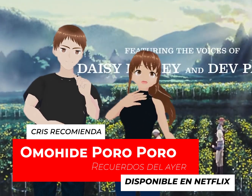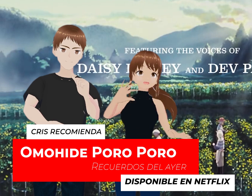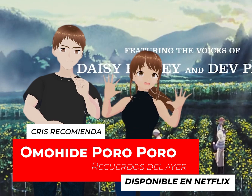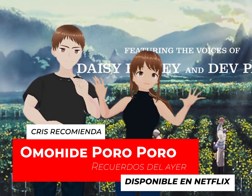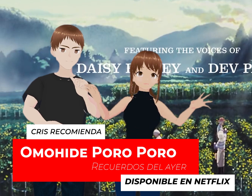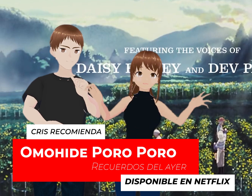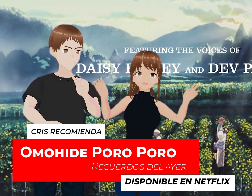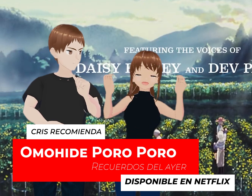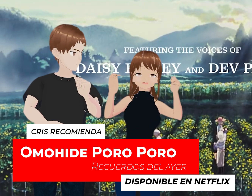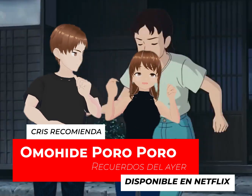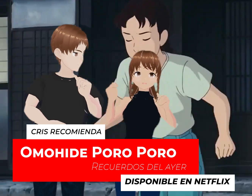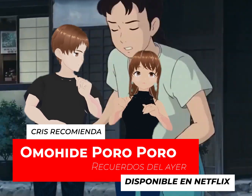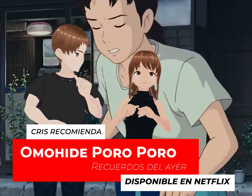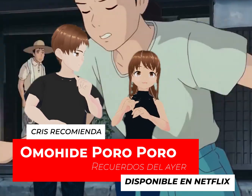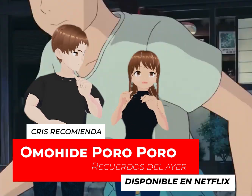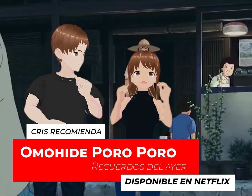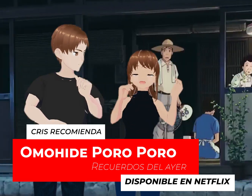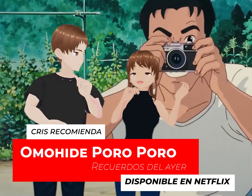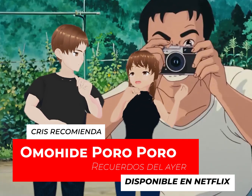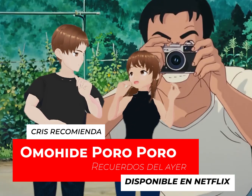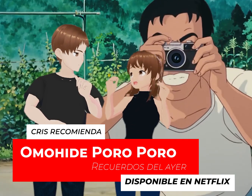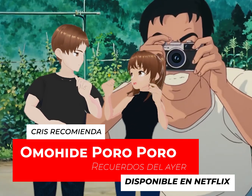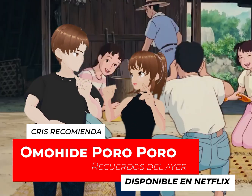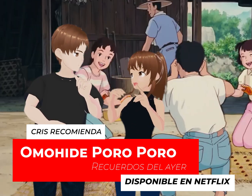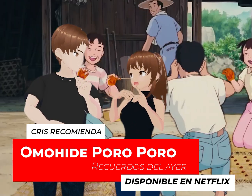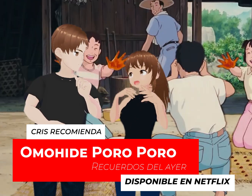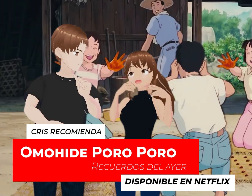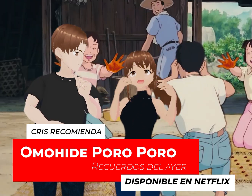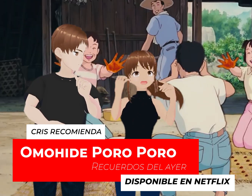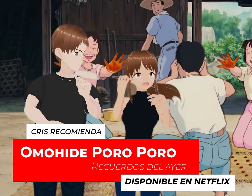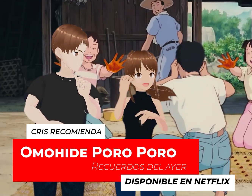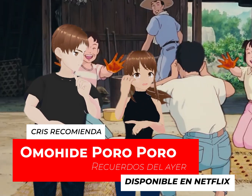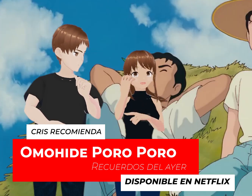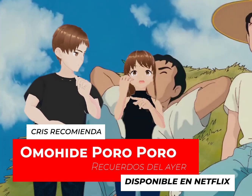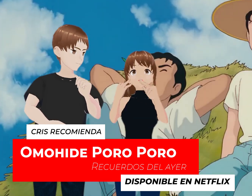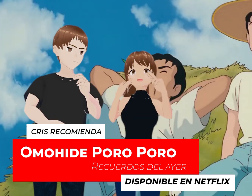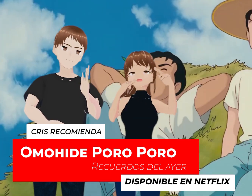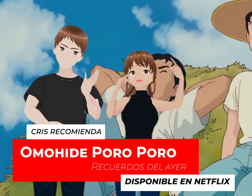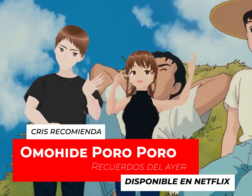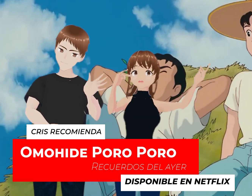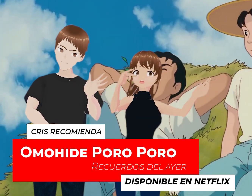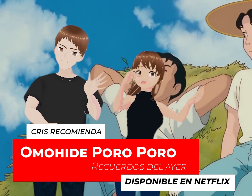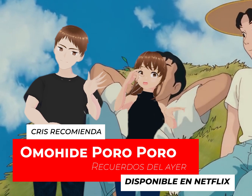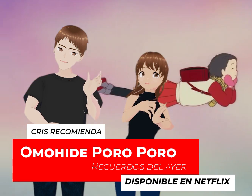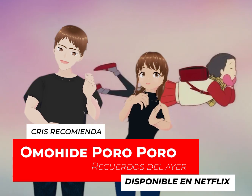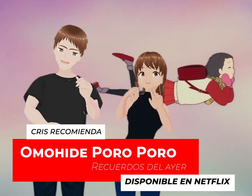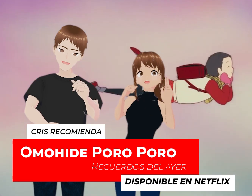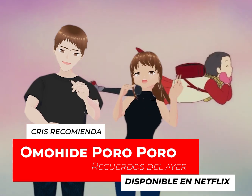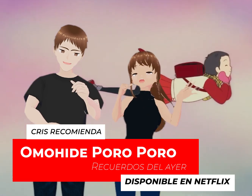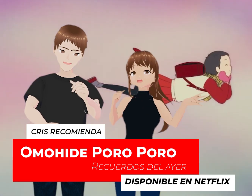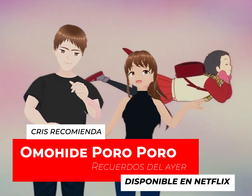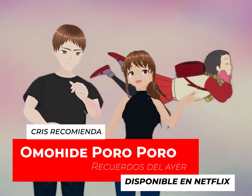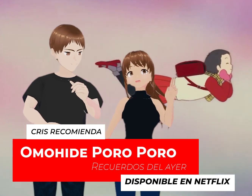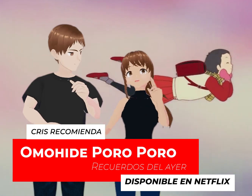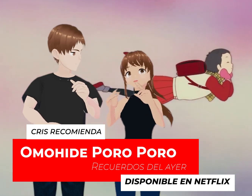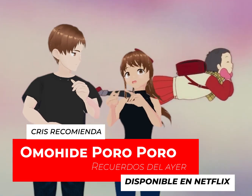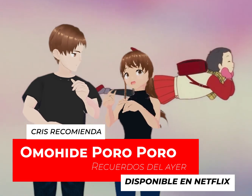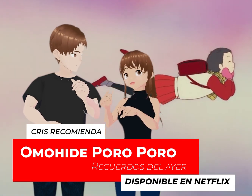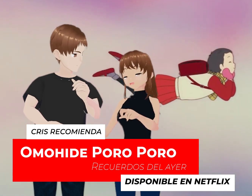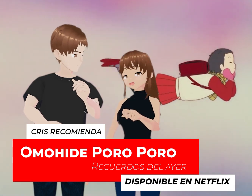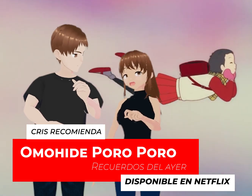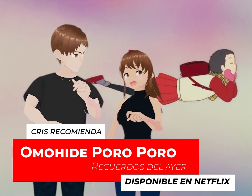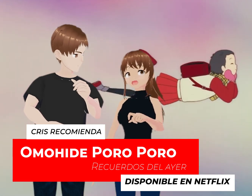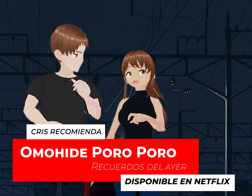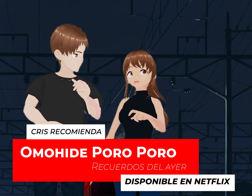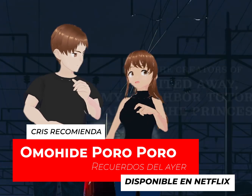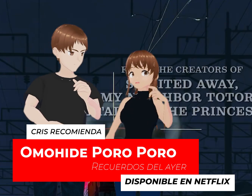entonces todo se vuelve Es el tema de conversación Entre niñas y niños Y es el chisme Cómo las niñas lo ocultan Cómo los